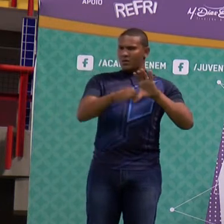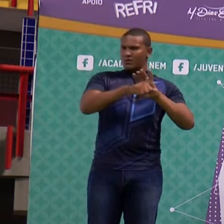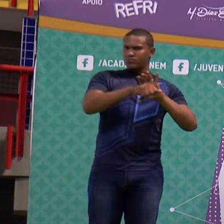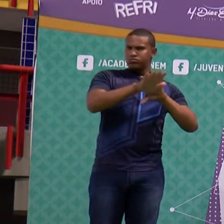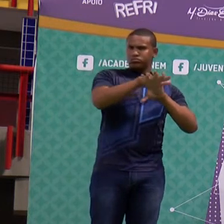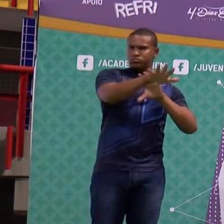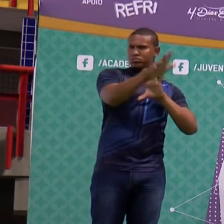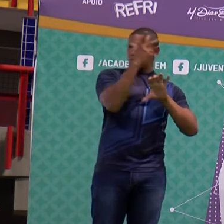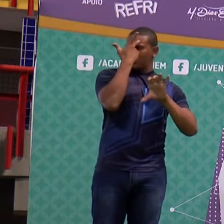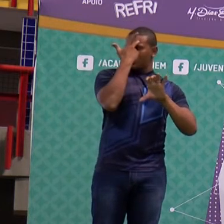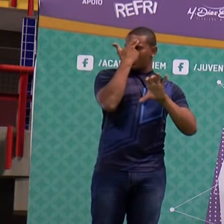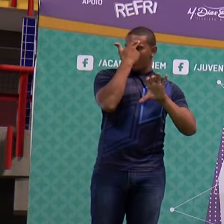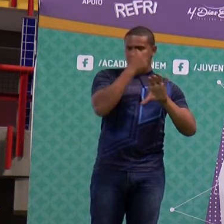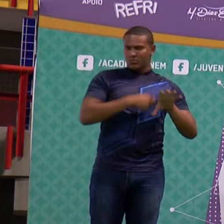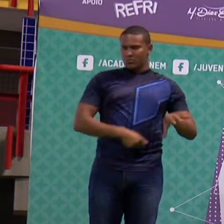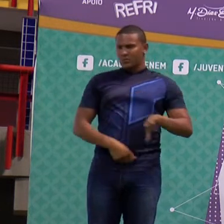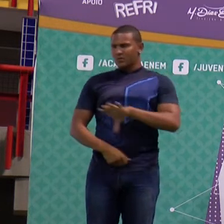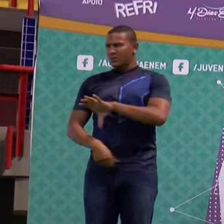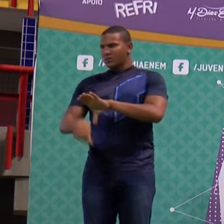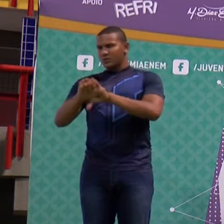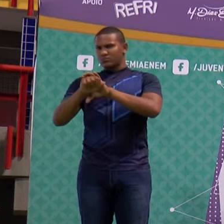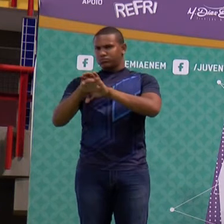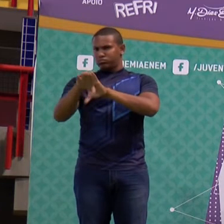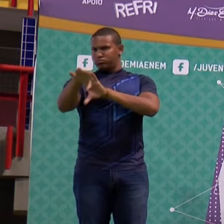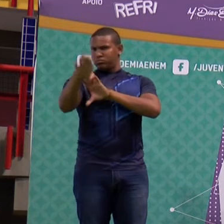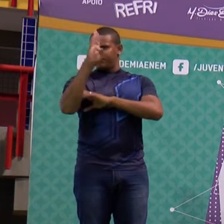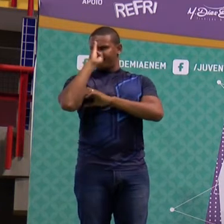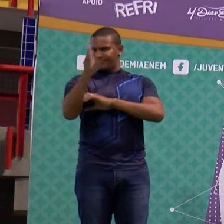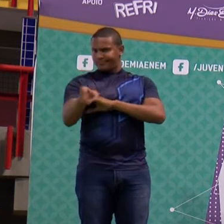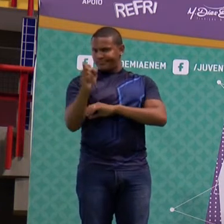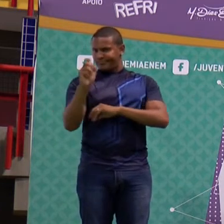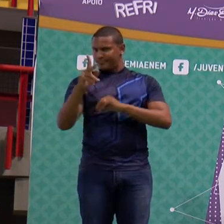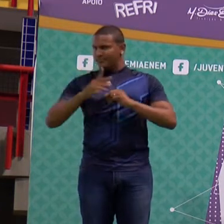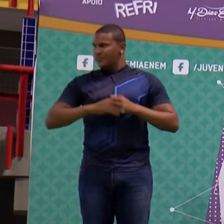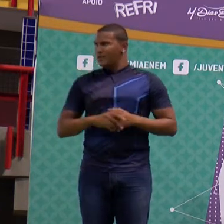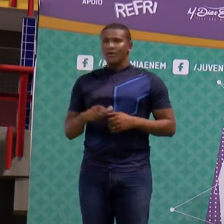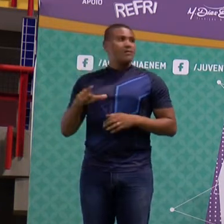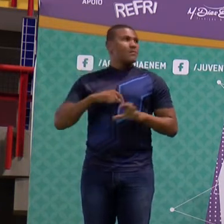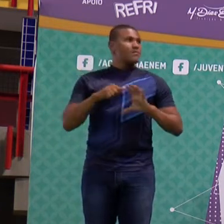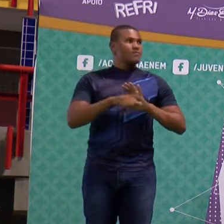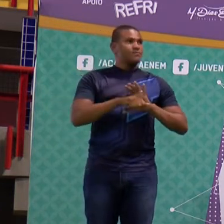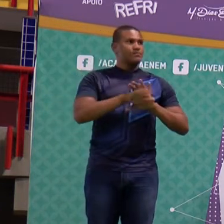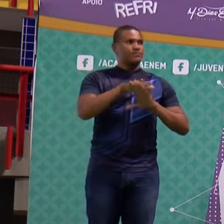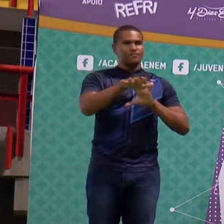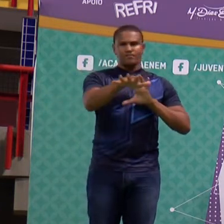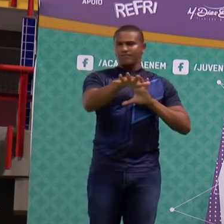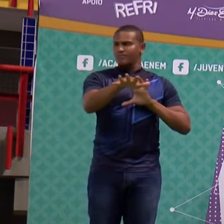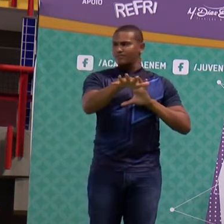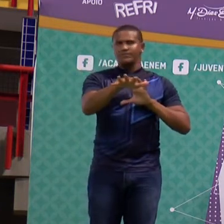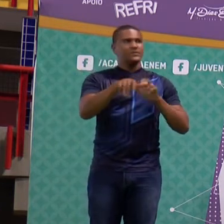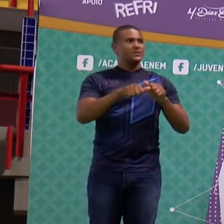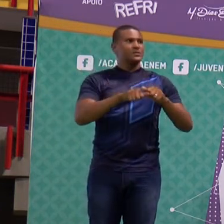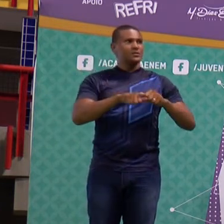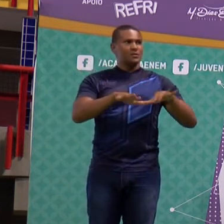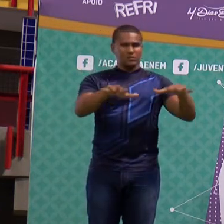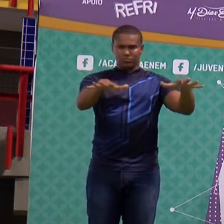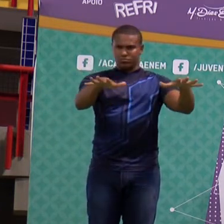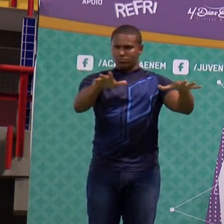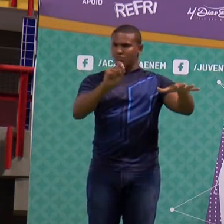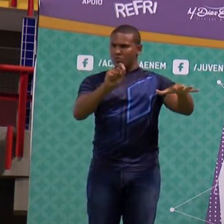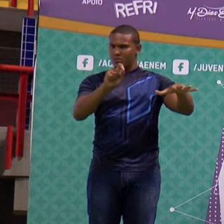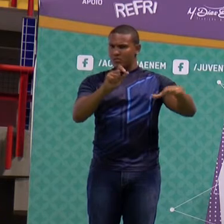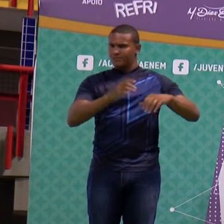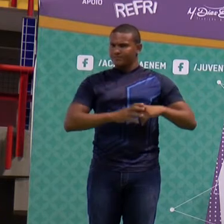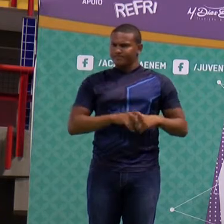de mesma especificação podemos destacar um ganho de se você observar a intensidade do